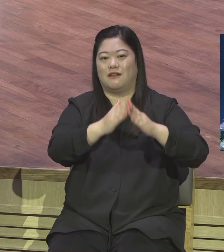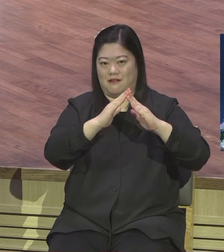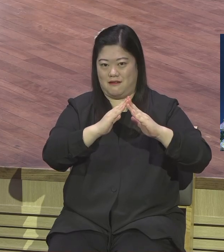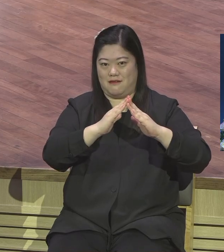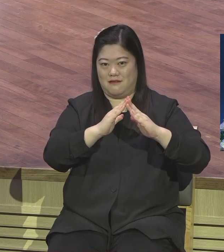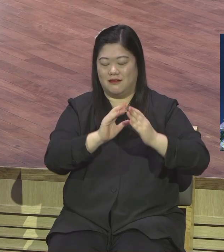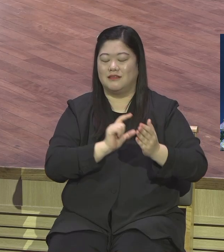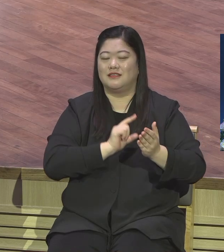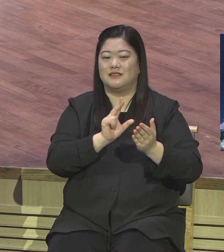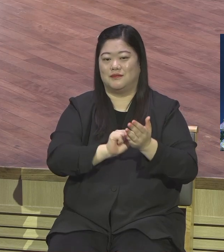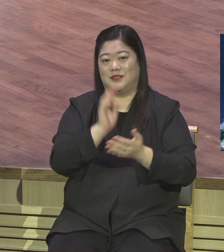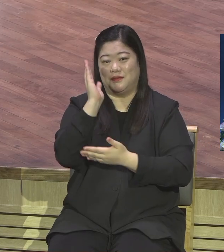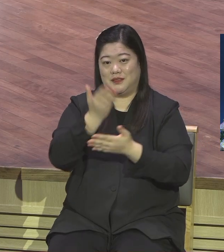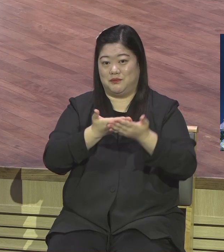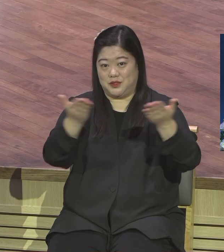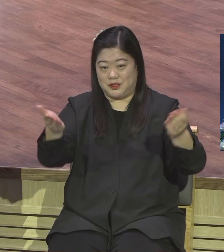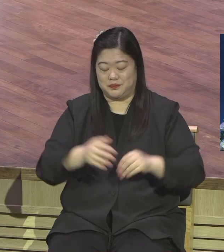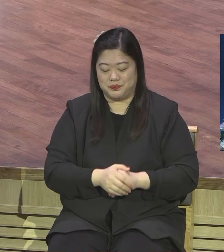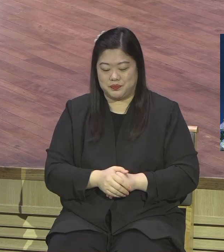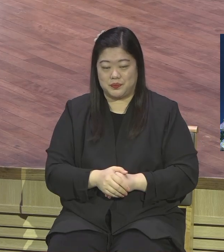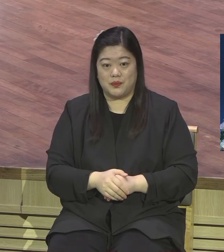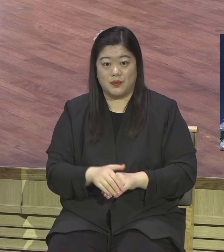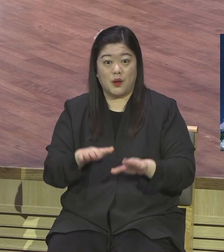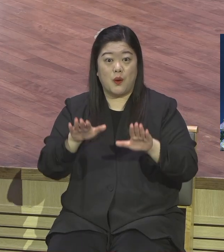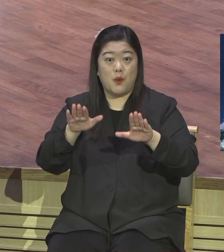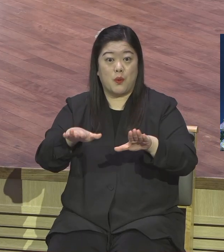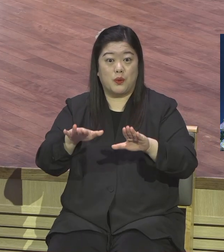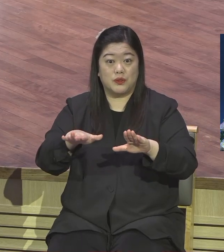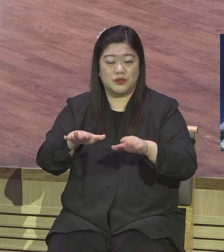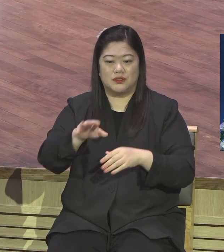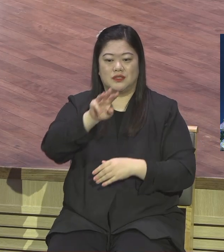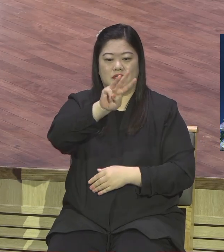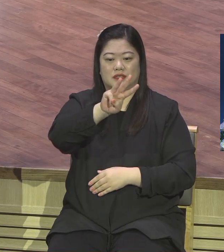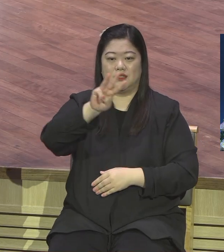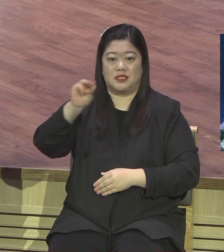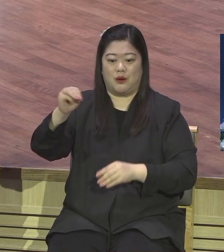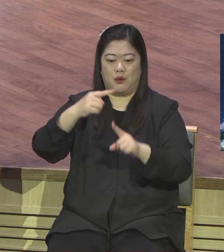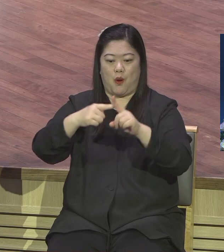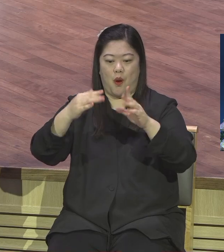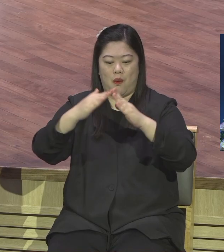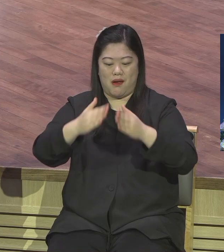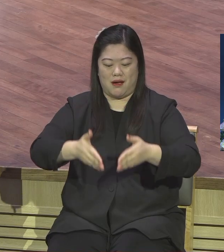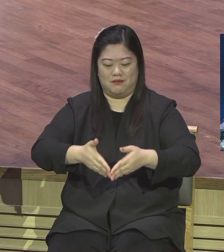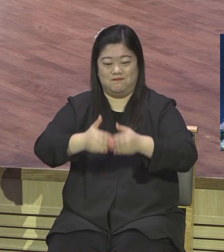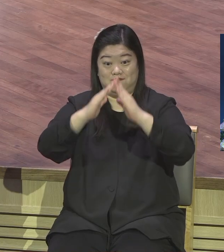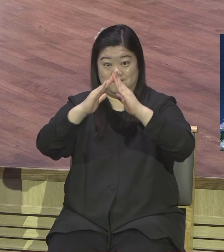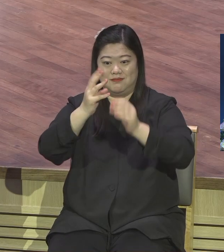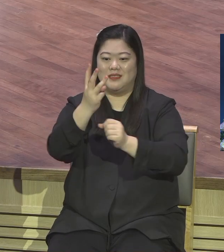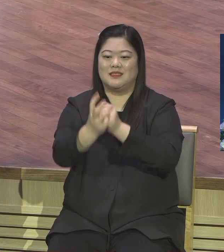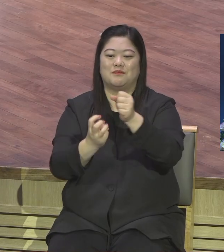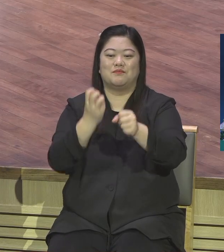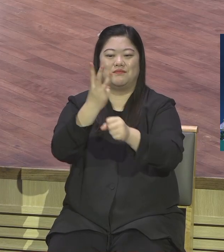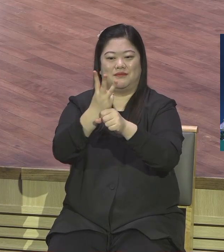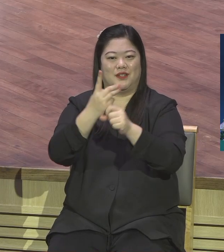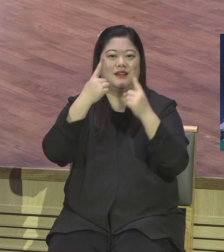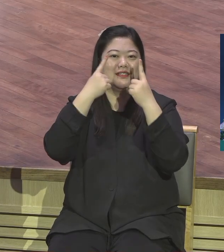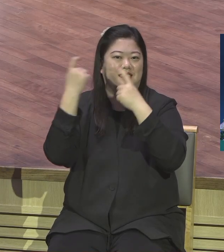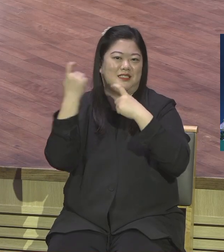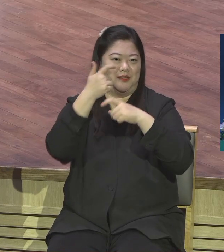예원교회 창립 30주년을 맞이하는 주일입니다. 먼저 이